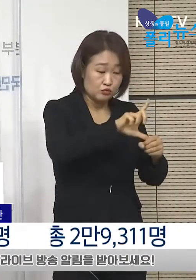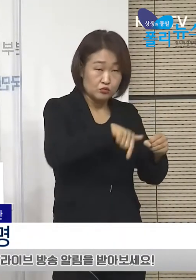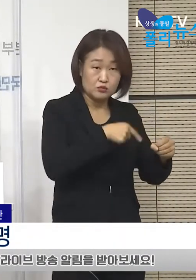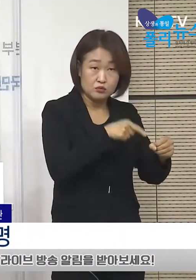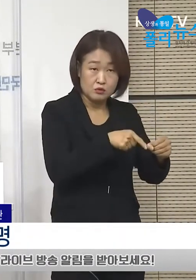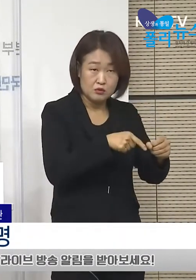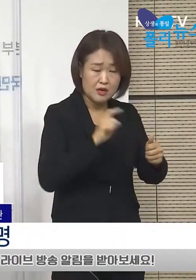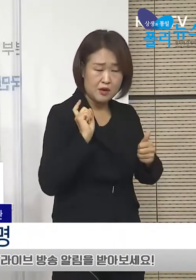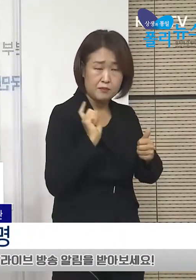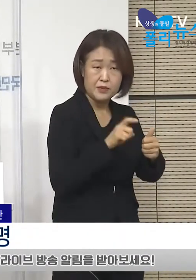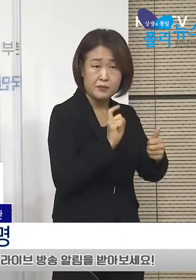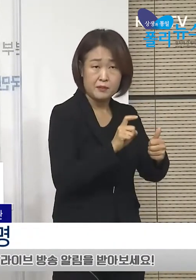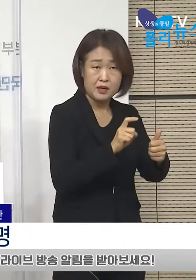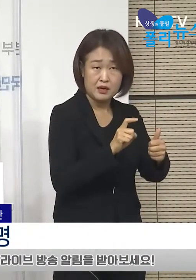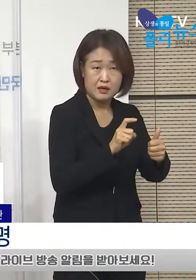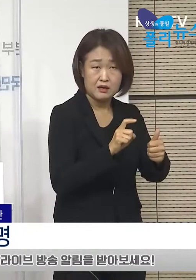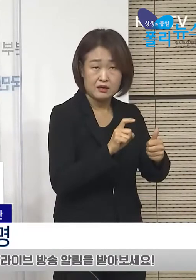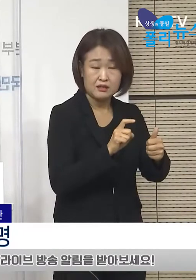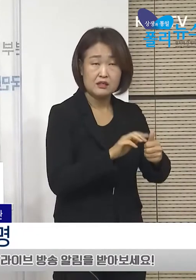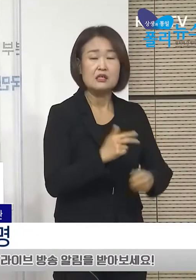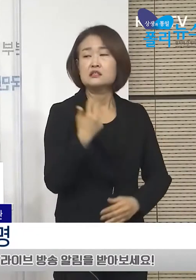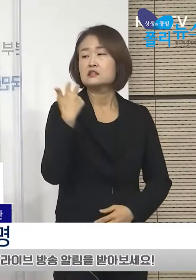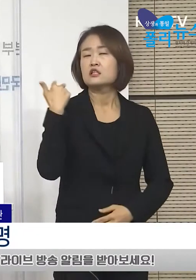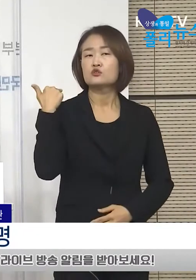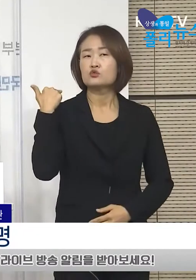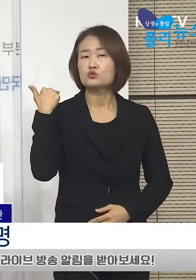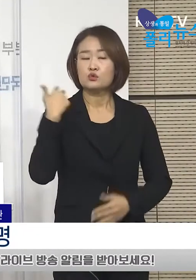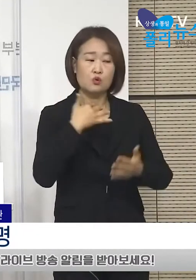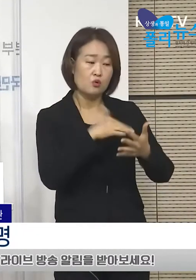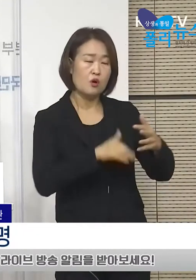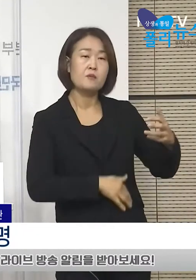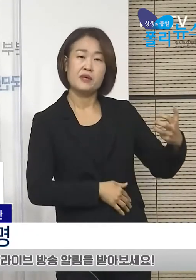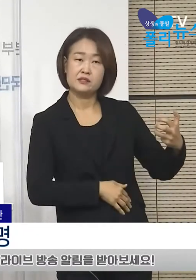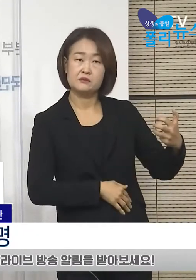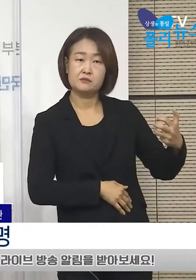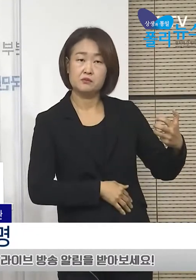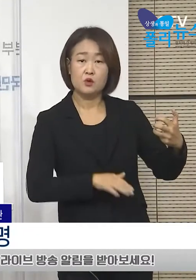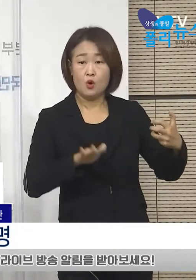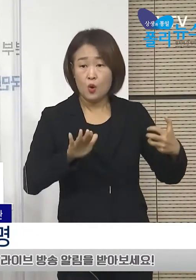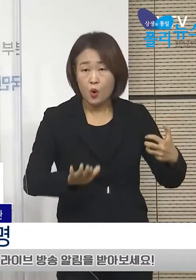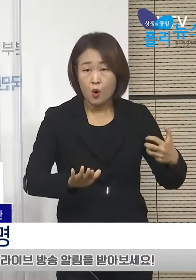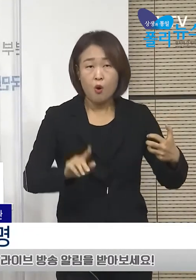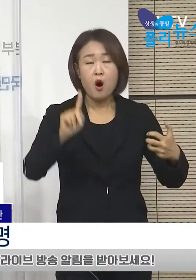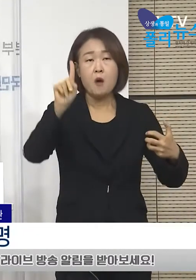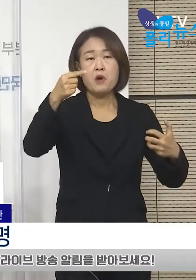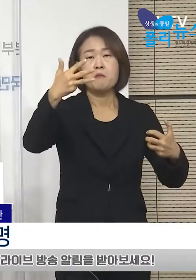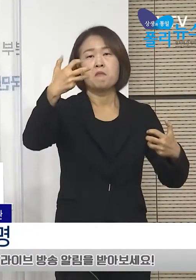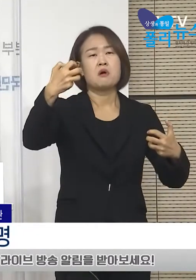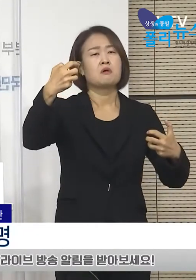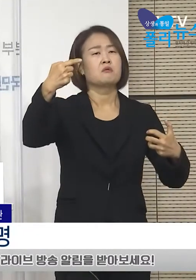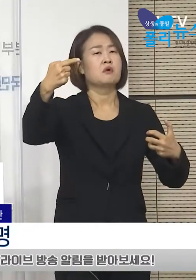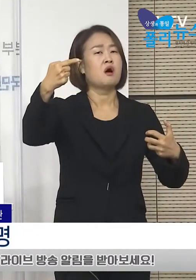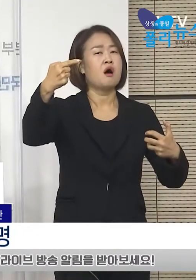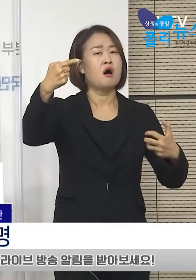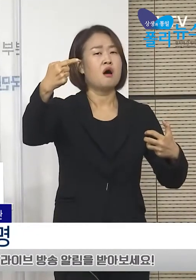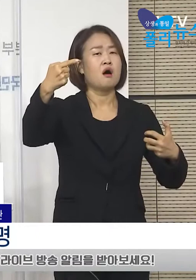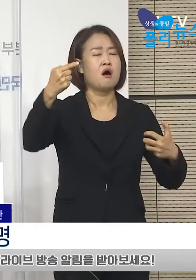환자 발생은 지난주 초 80명대에서 급속도로 상승하며 오늘은